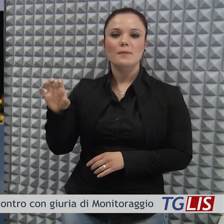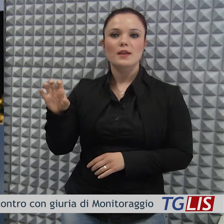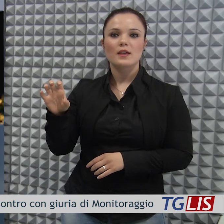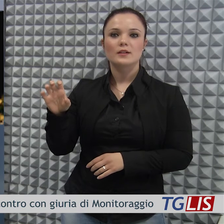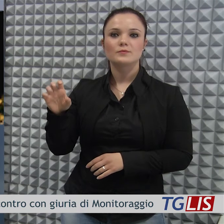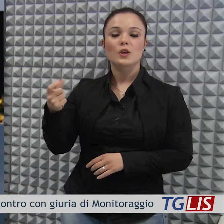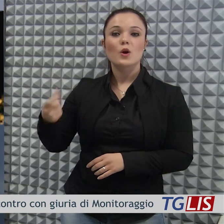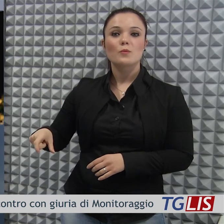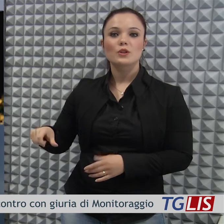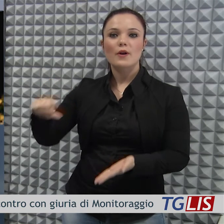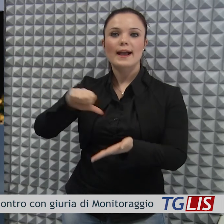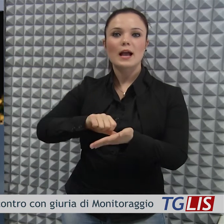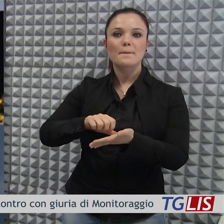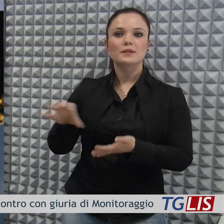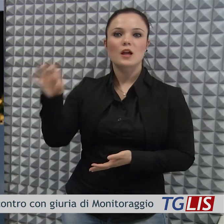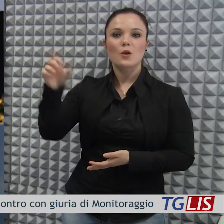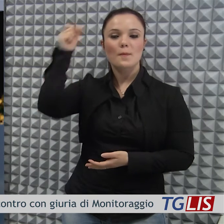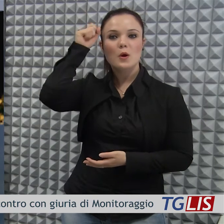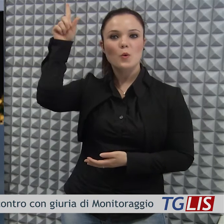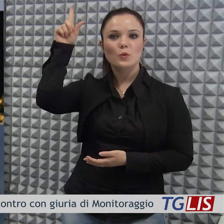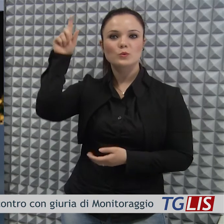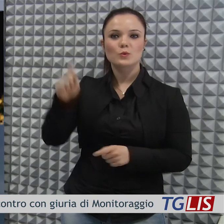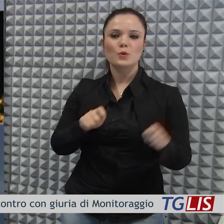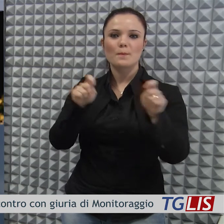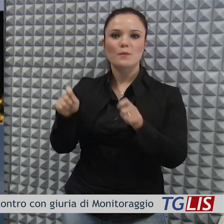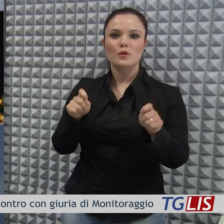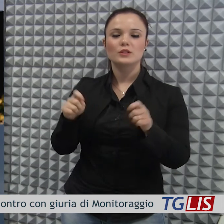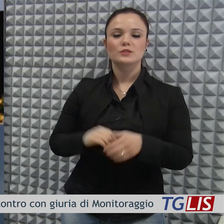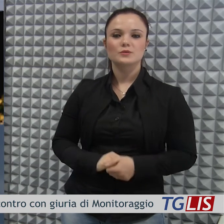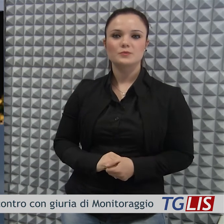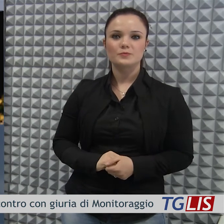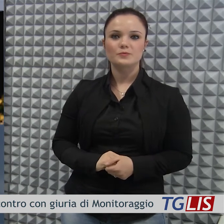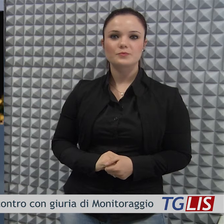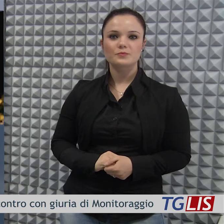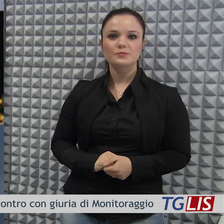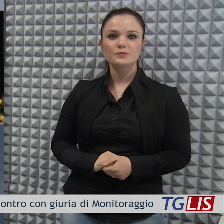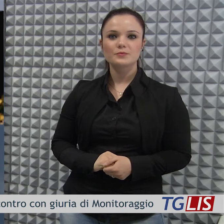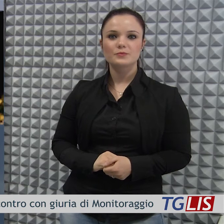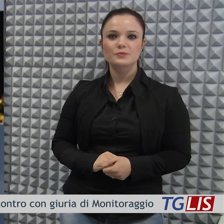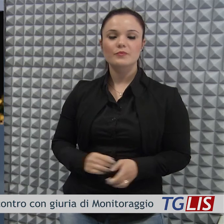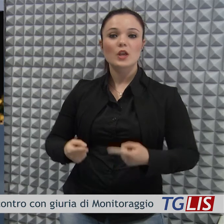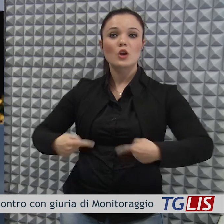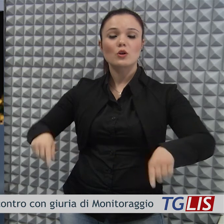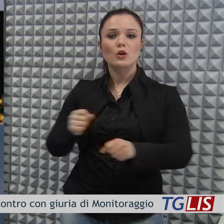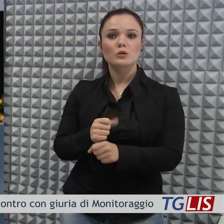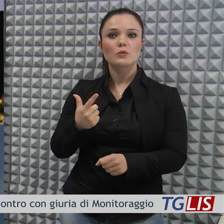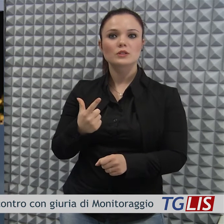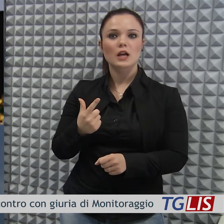che monitora le capitali europee della cultura. L'incontro aveva una duplice